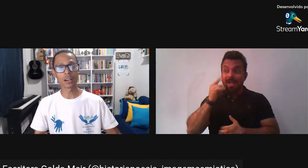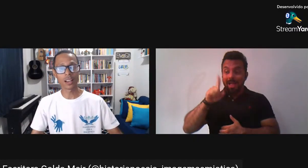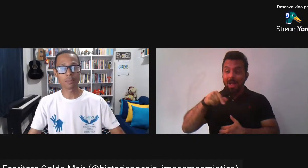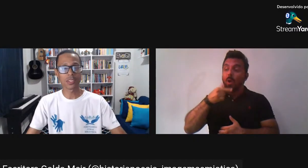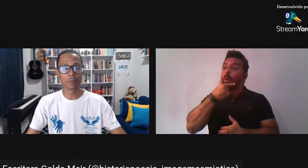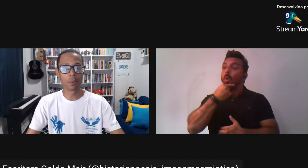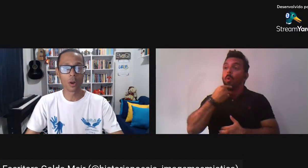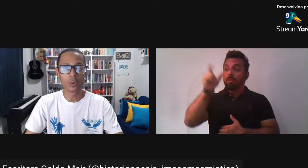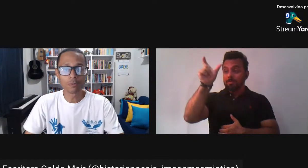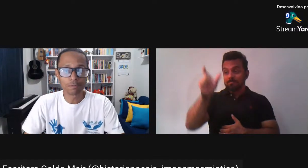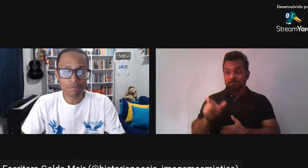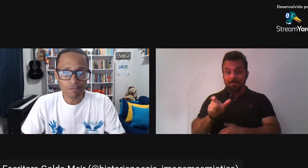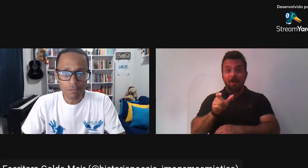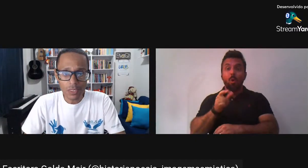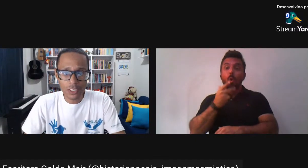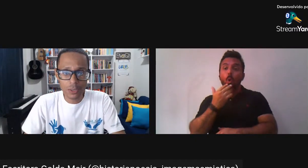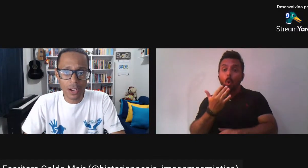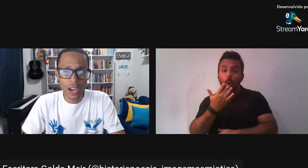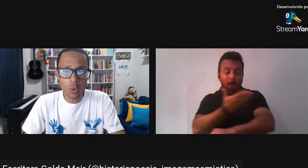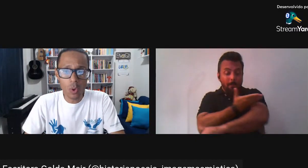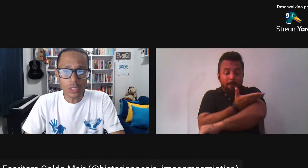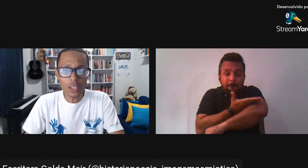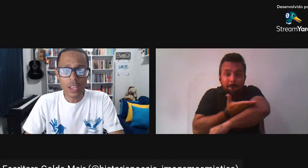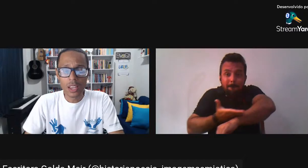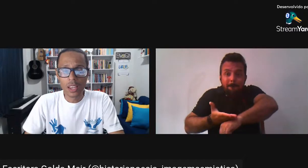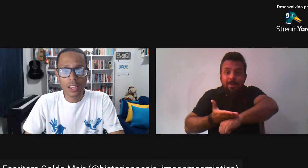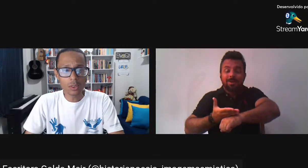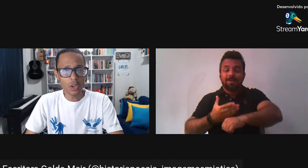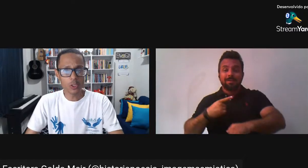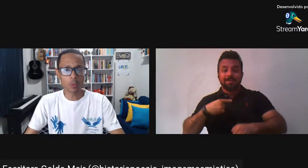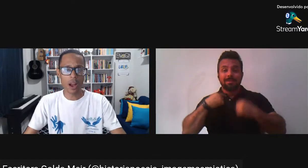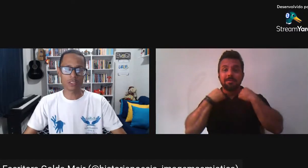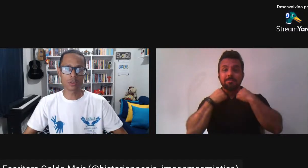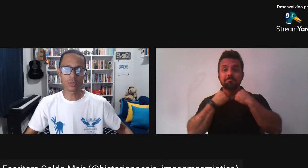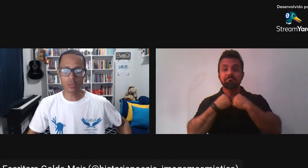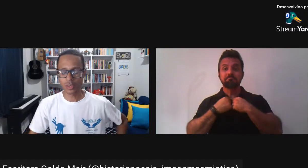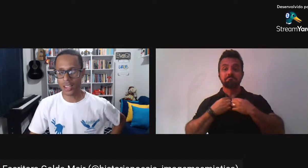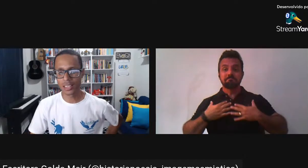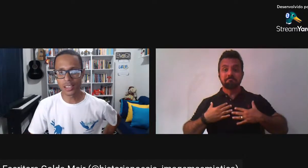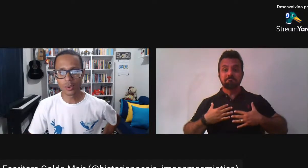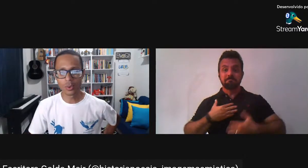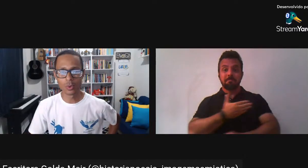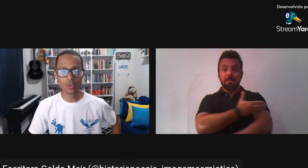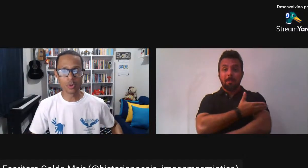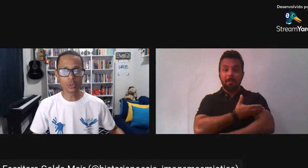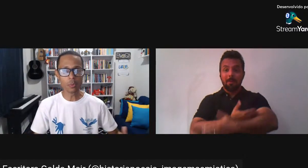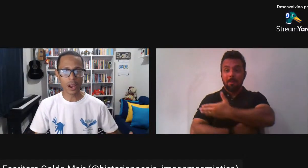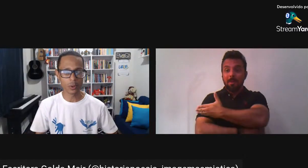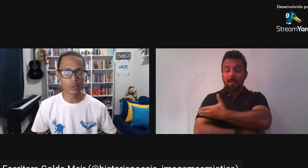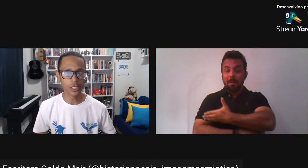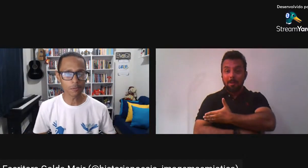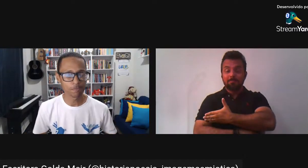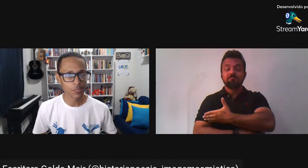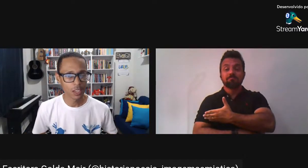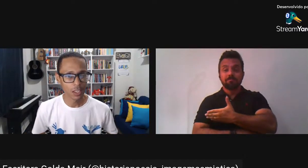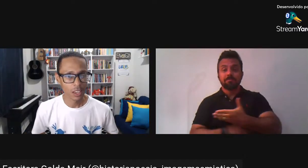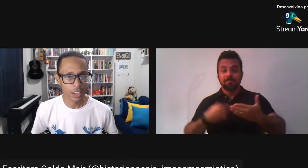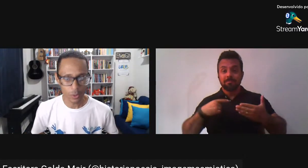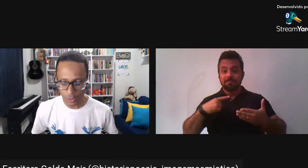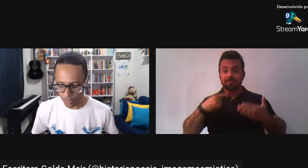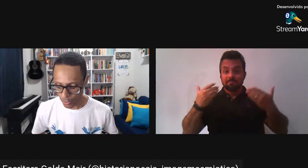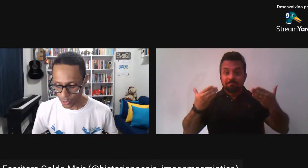de uma camisa polo De manga curta E o seu espaço tem ali o fundo branco, né?